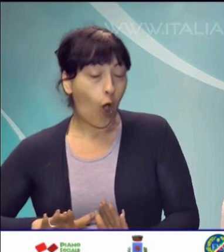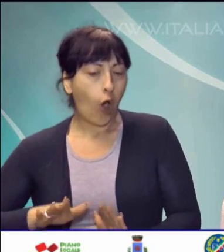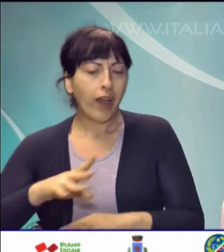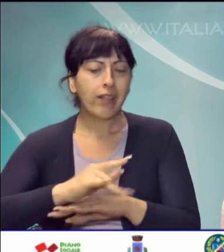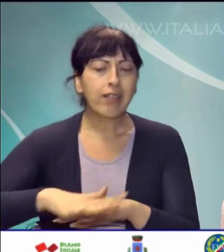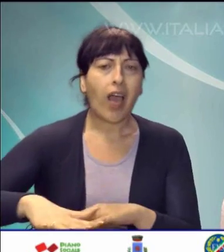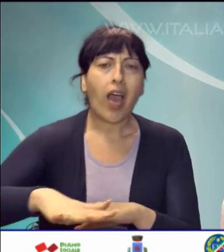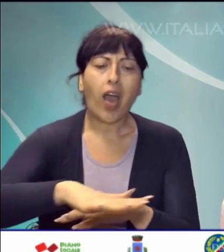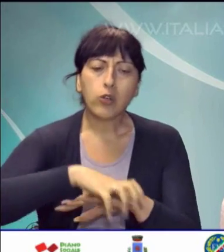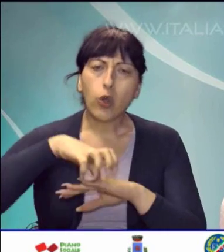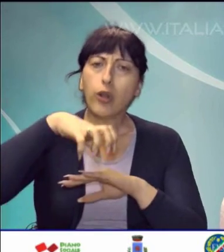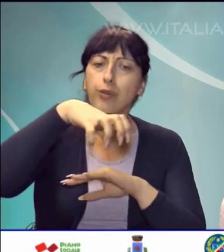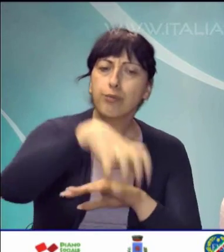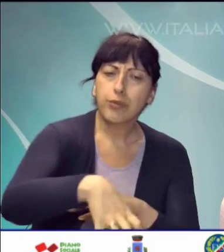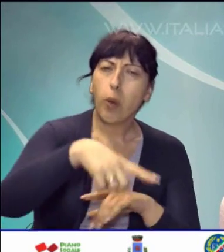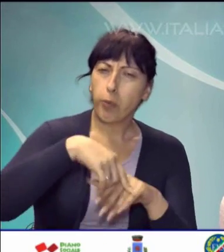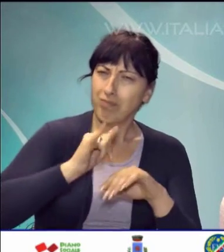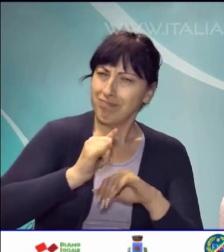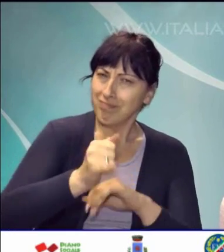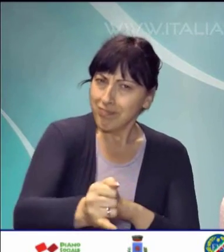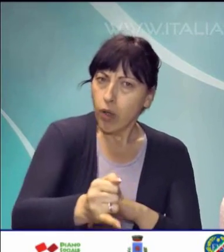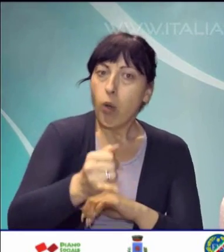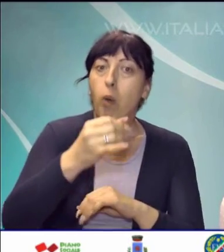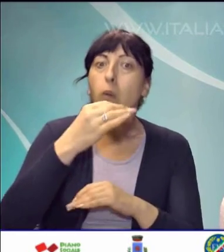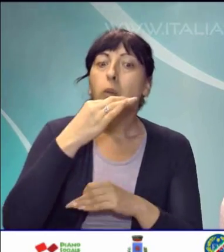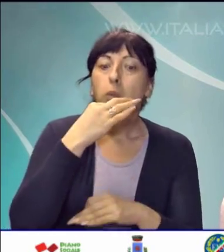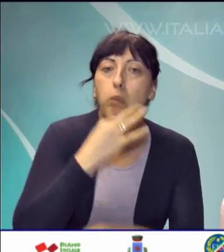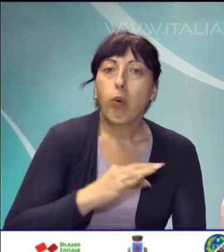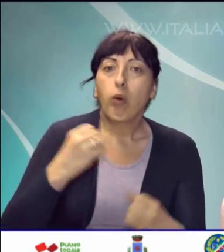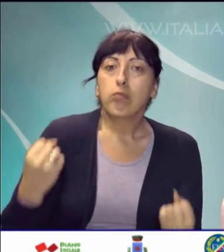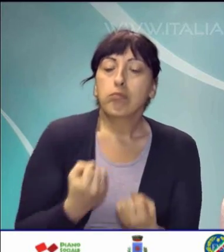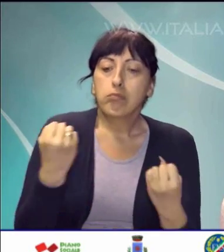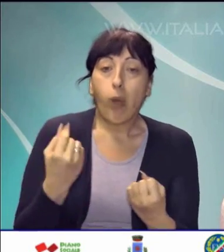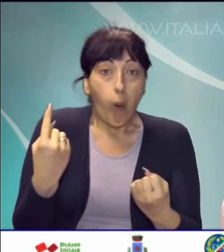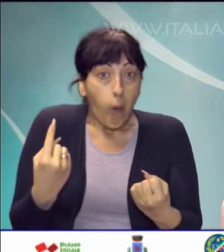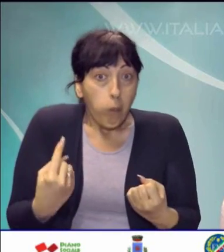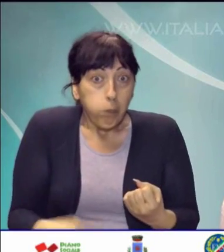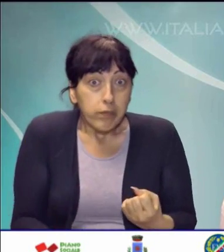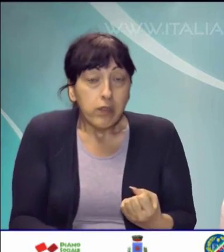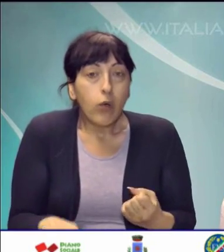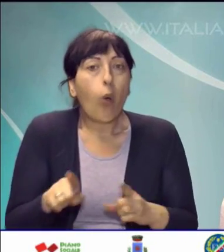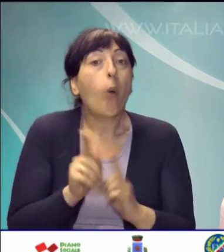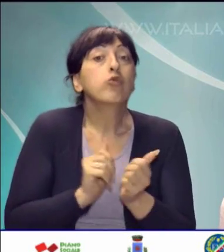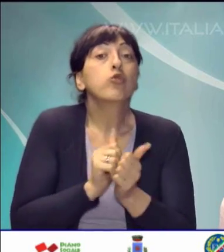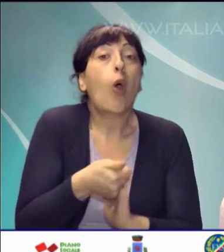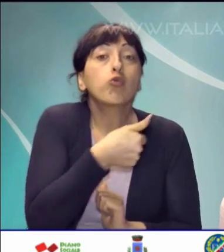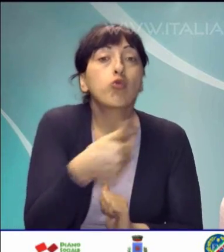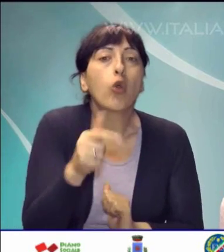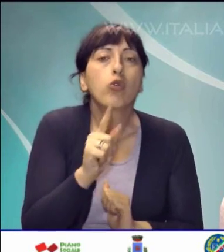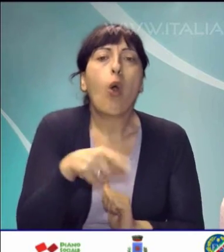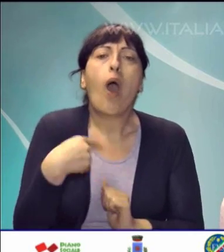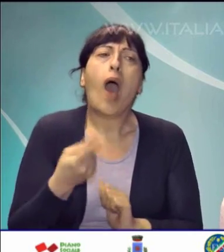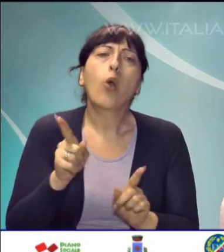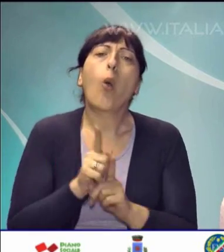territorio decentrato e periferico, possa promuovere questa attività non solo come sport, ma come